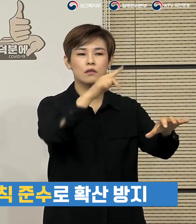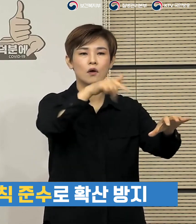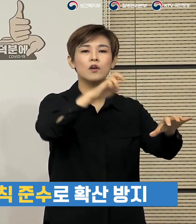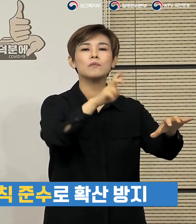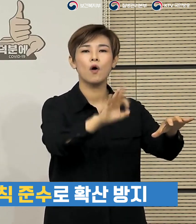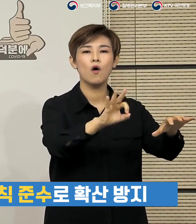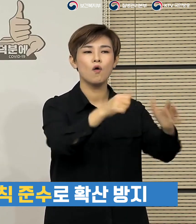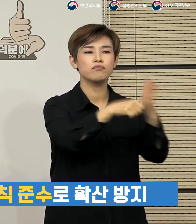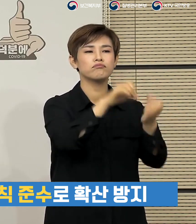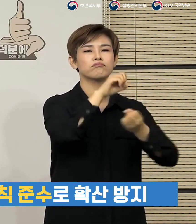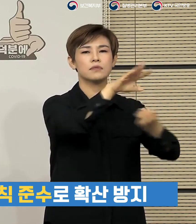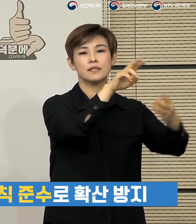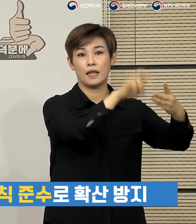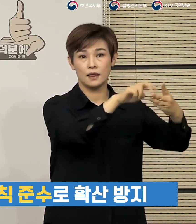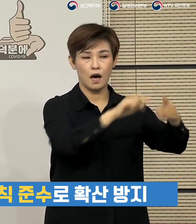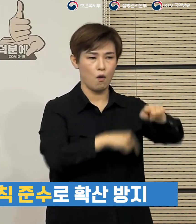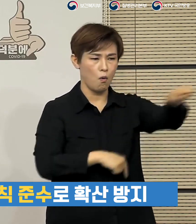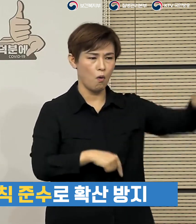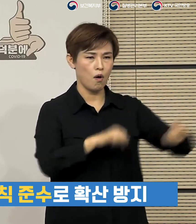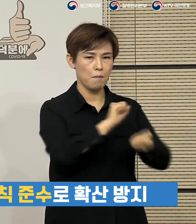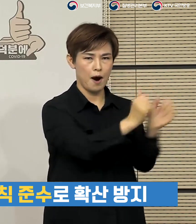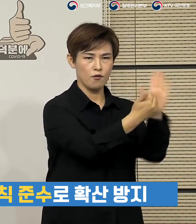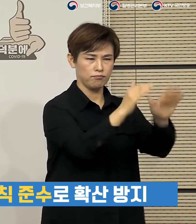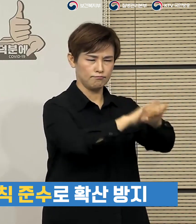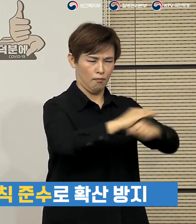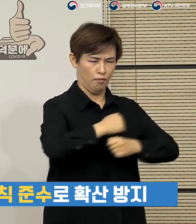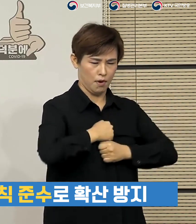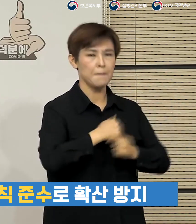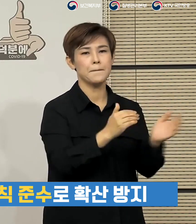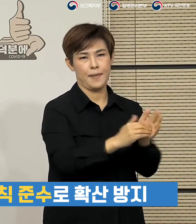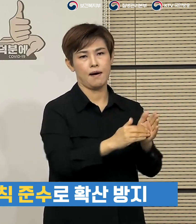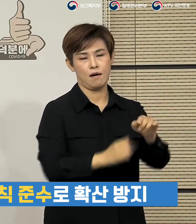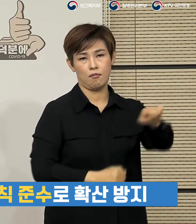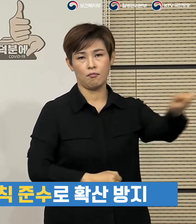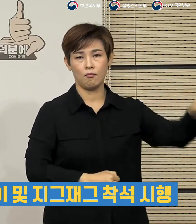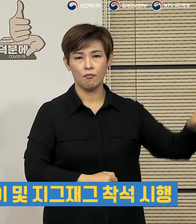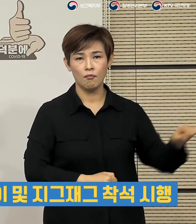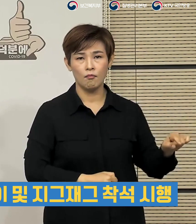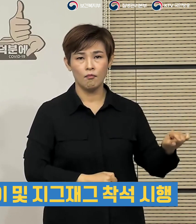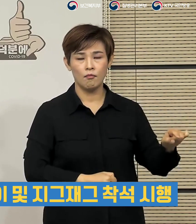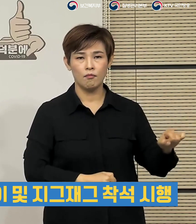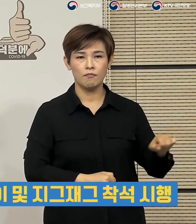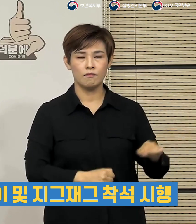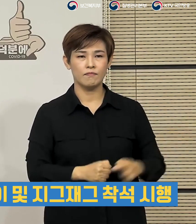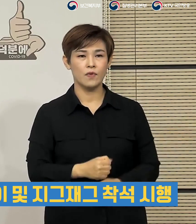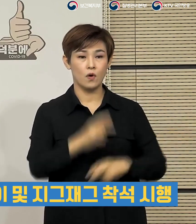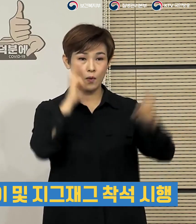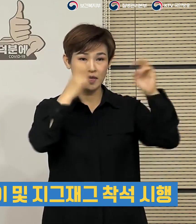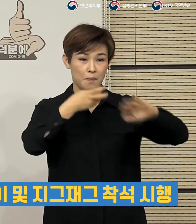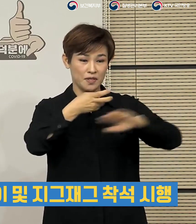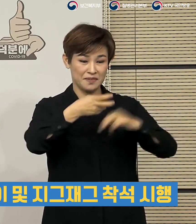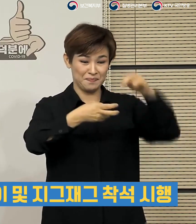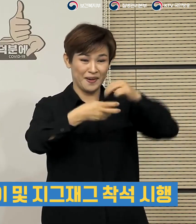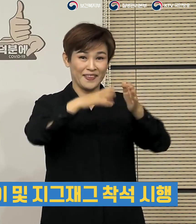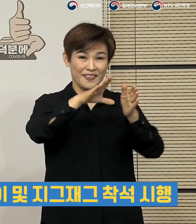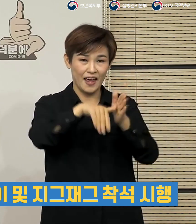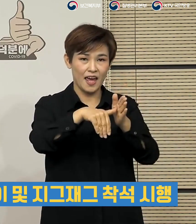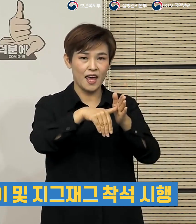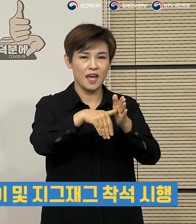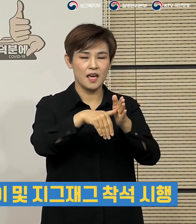물류센터에서는 방역수칙이 철저히 지켜졌었습니다. 셔틀버스를 탑승할 경우에